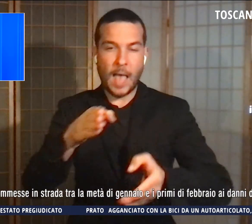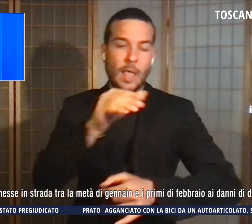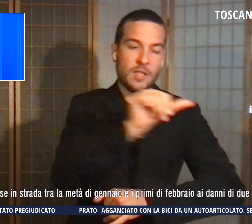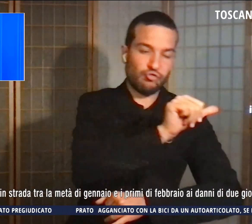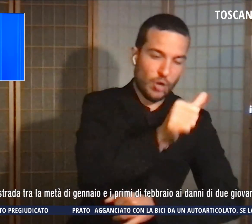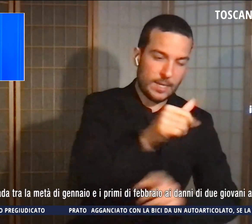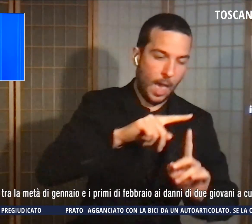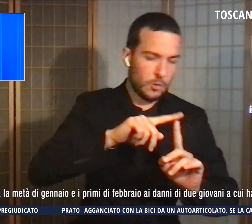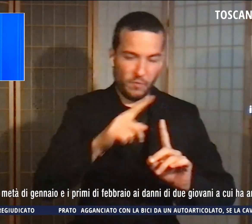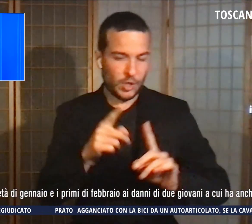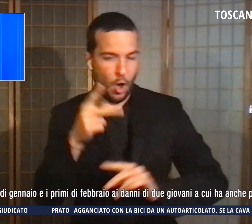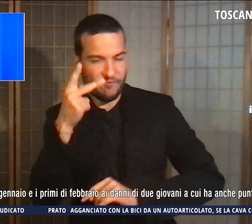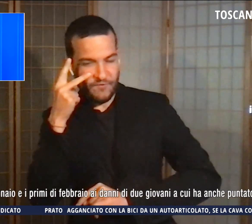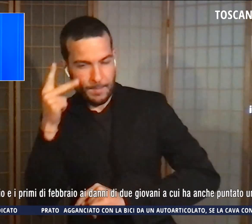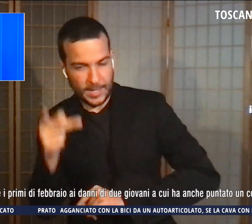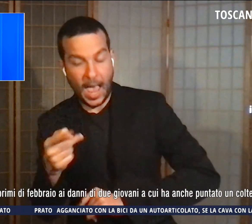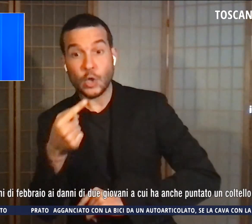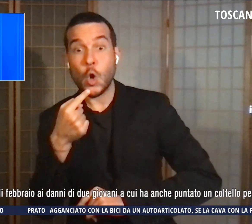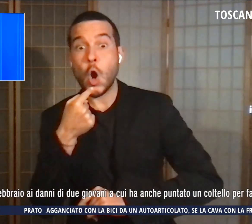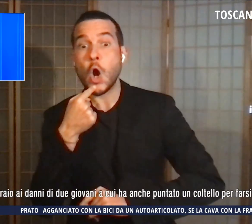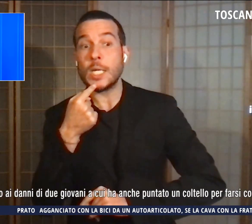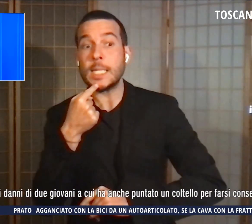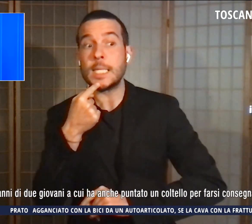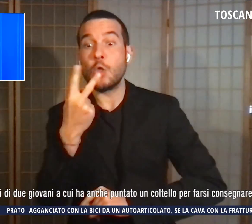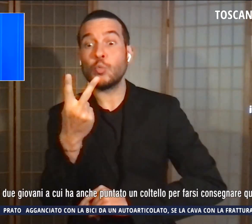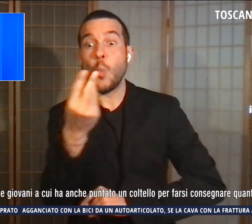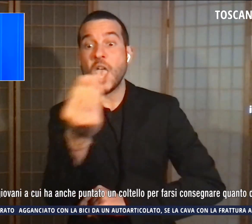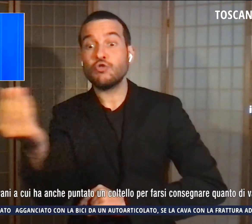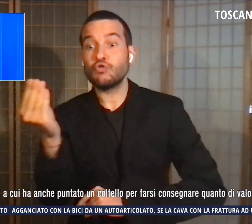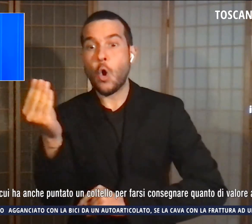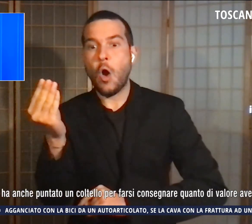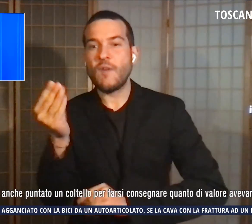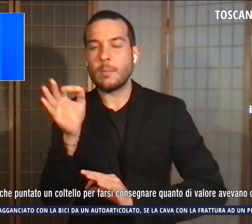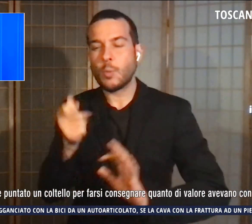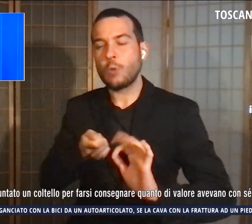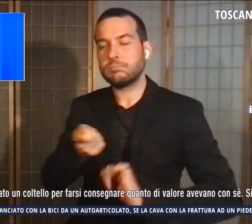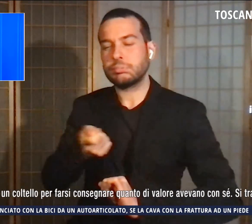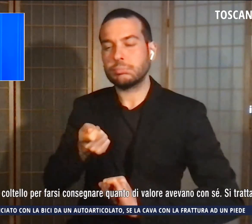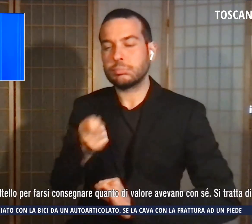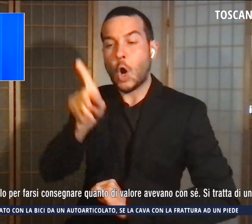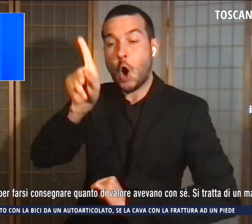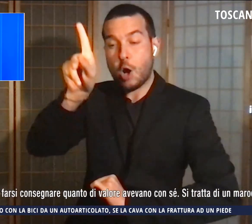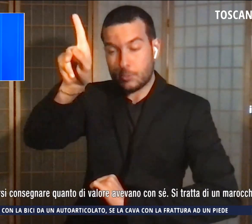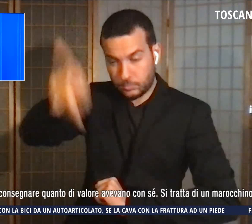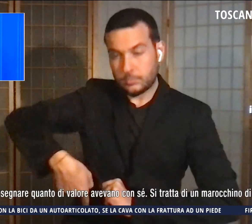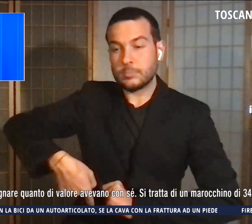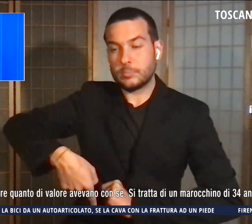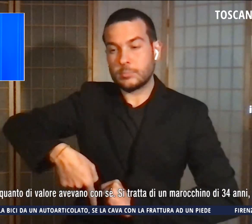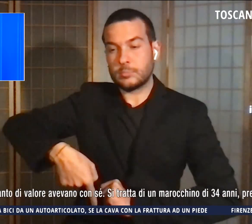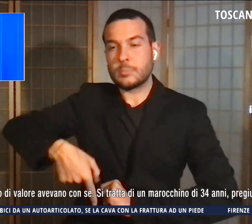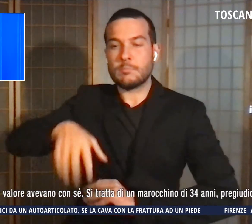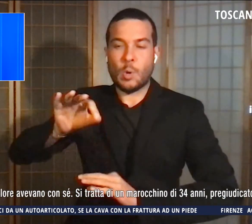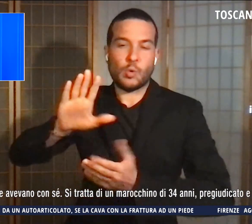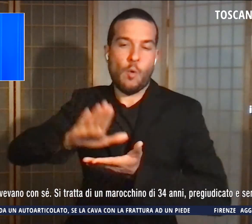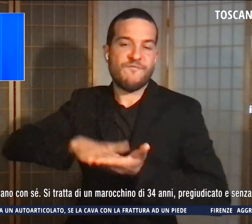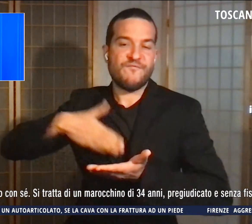danni di due giovani a cui ha anche puntato un coltello per farsi consegnare quanto di valore avevano